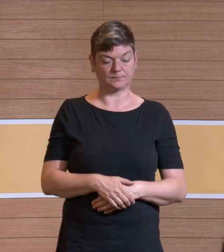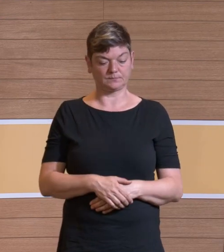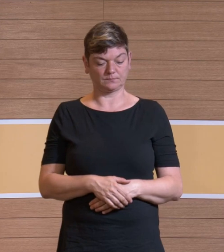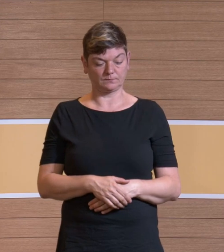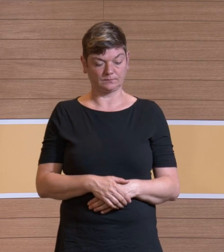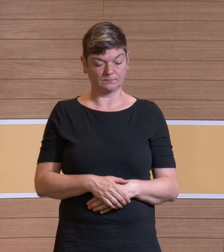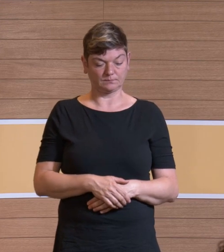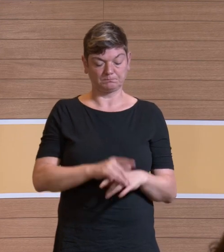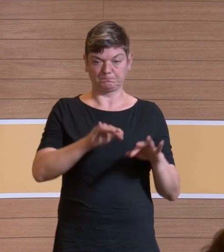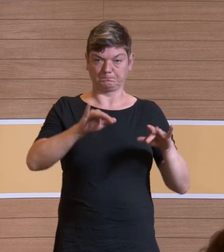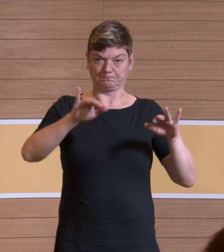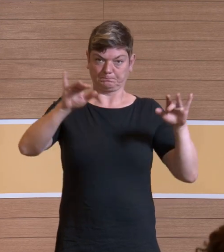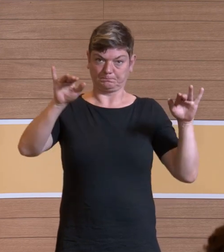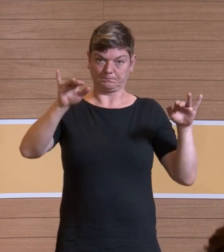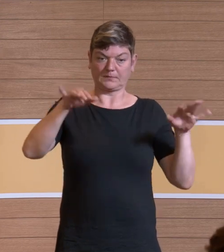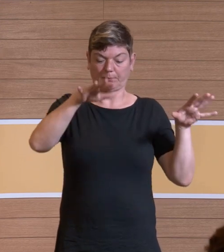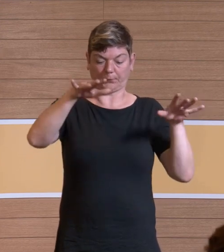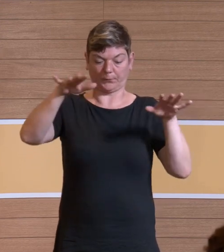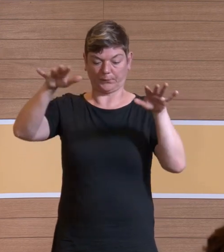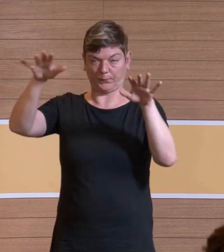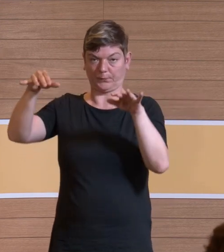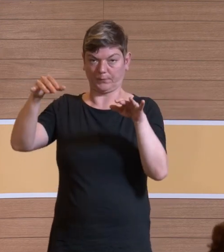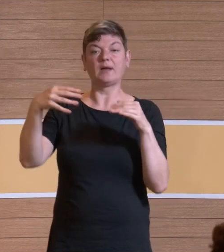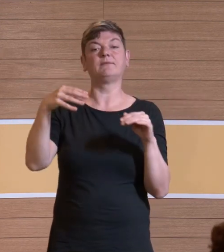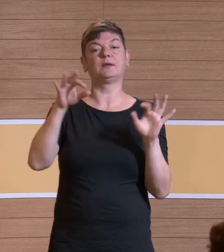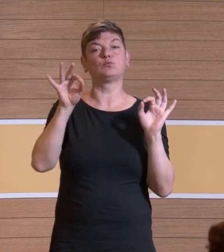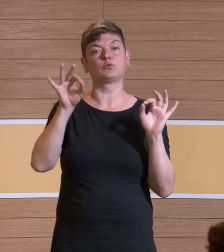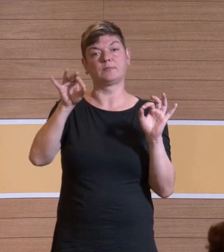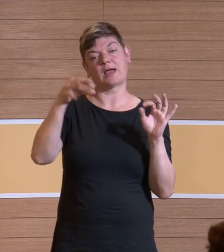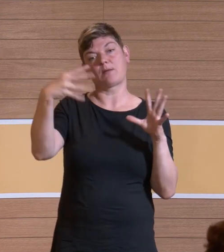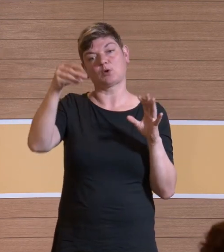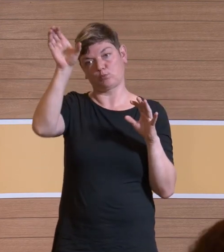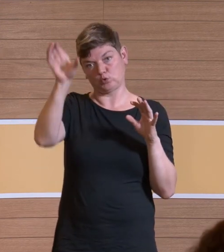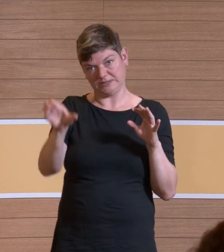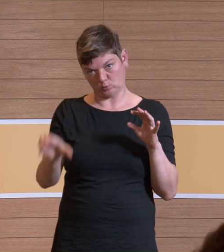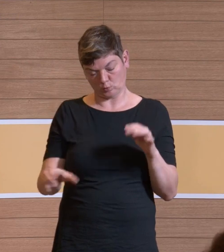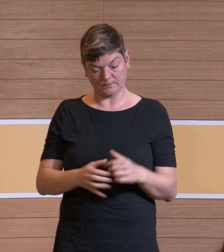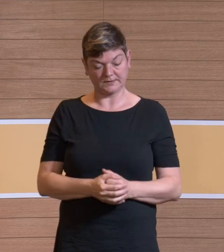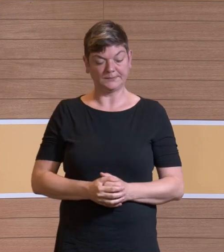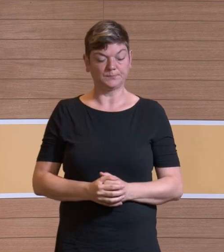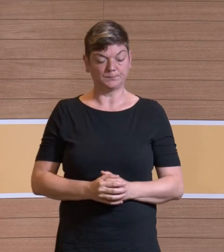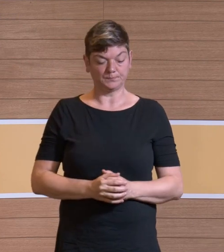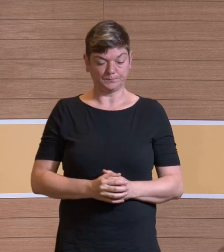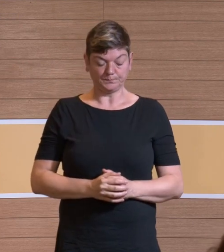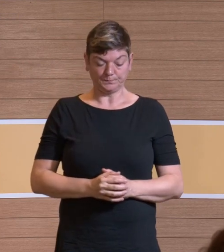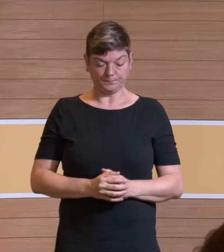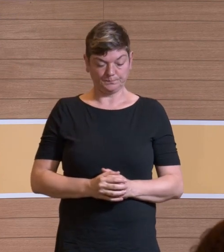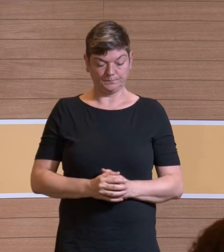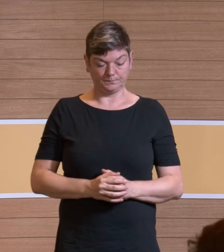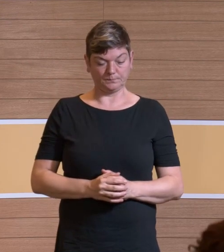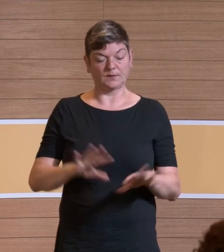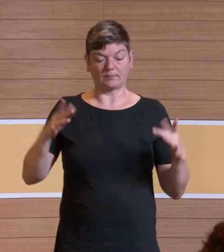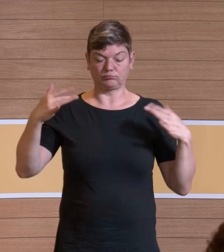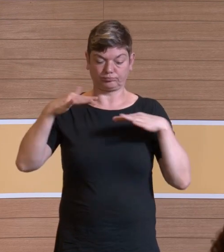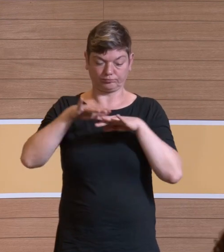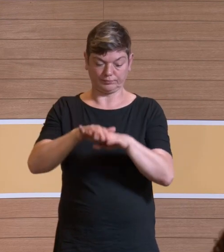Und anschließend wanderte das rüber. Da waren Absaugpositionen. Das wurde alles zu einem Partikel-Counter gebracht. Und dann haben